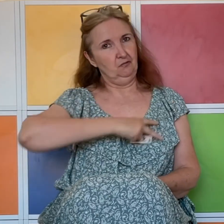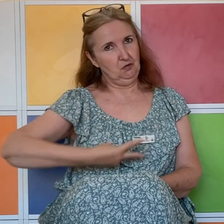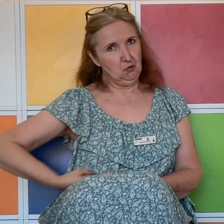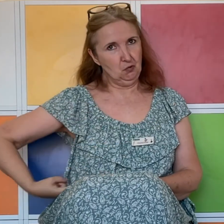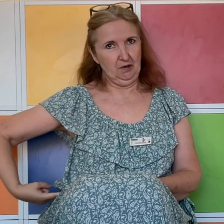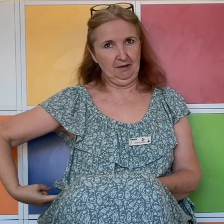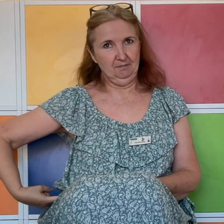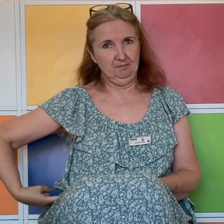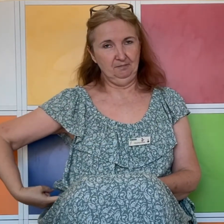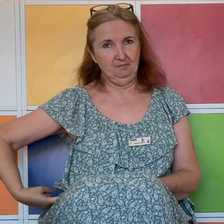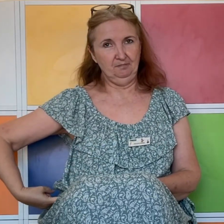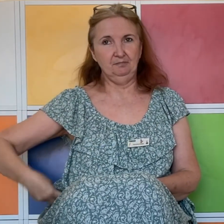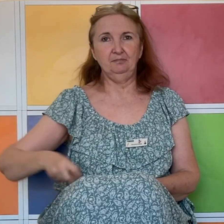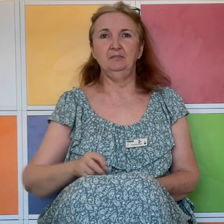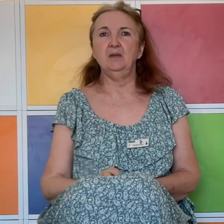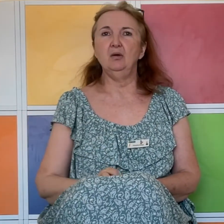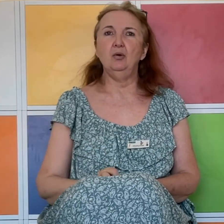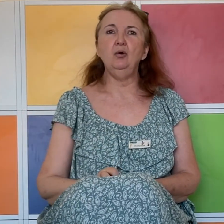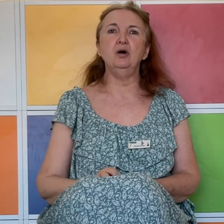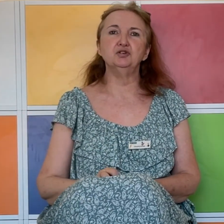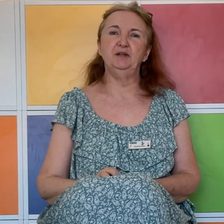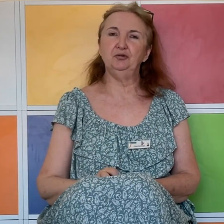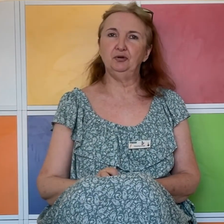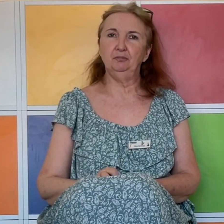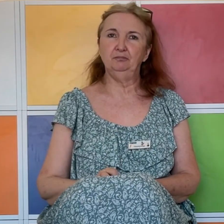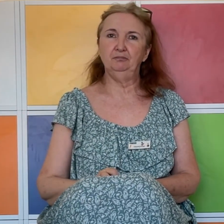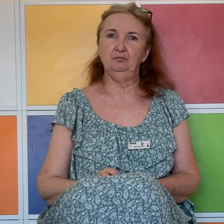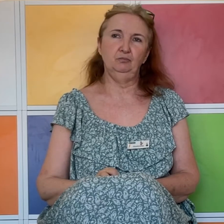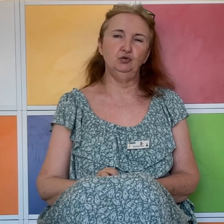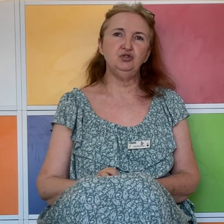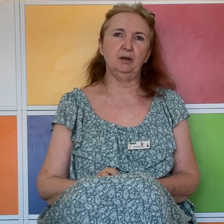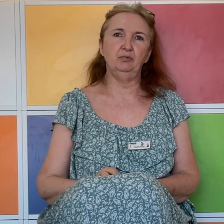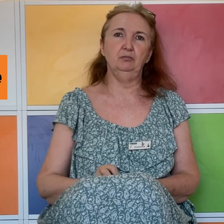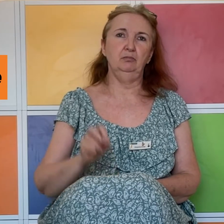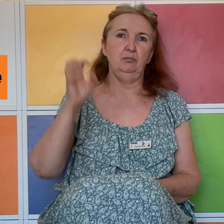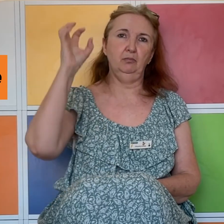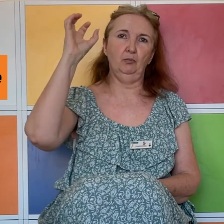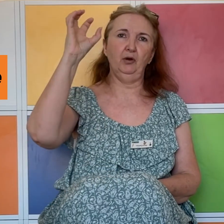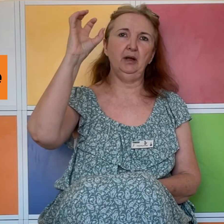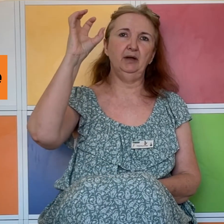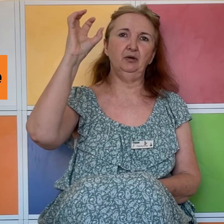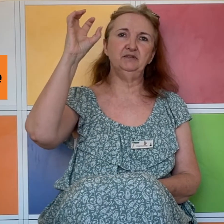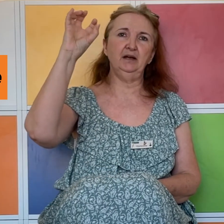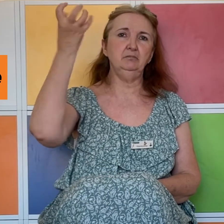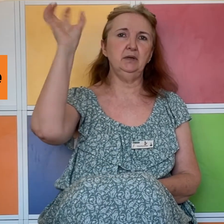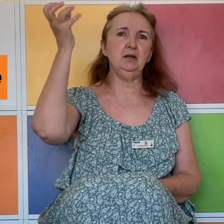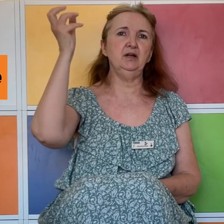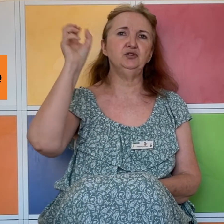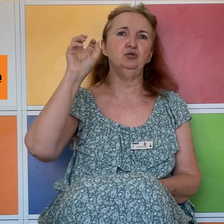Violé. Orange maintenant. Tout simple. On prend la main comme ça et on la secoue.